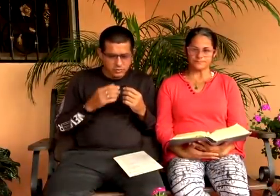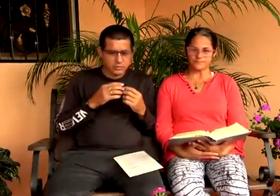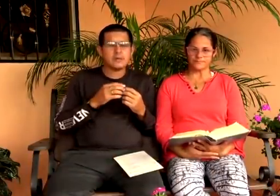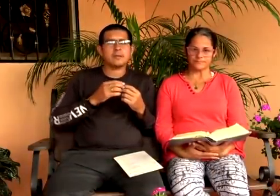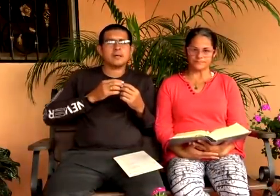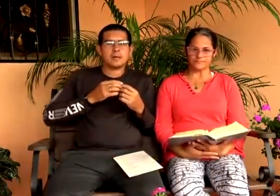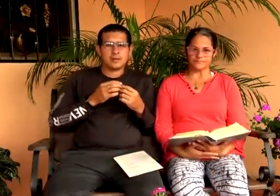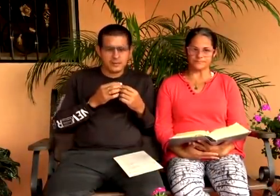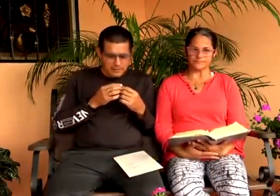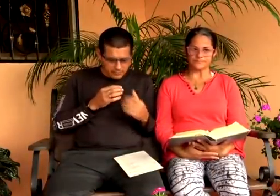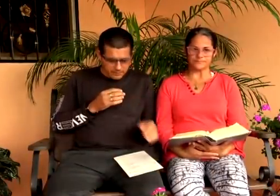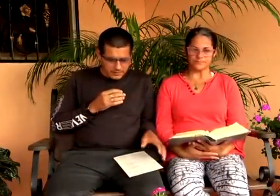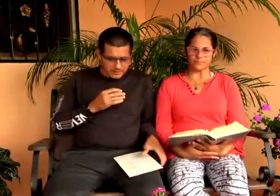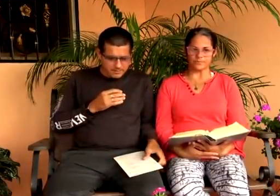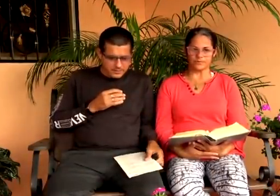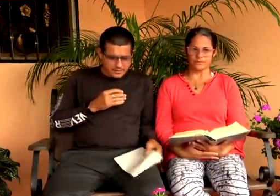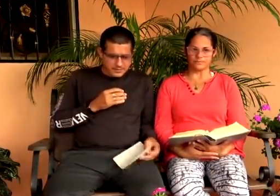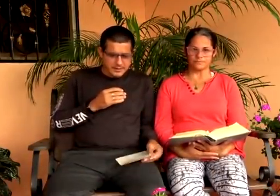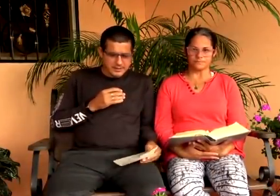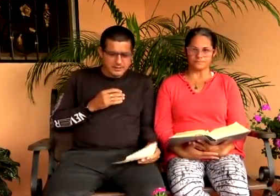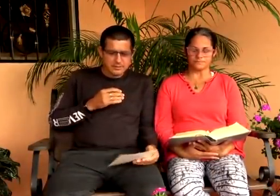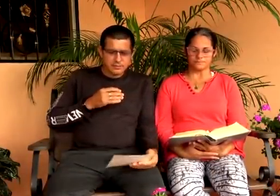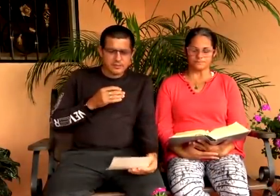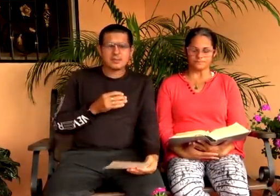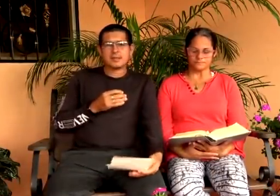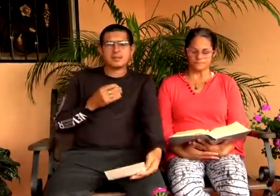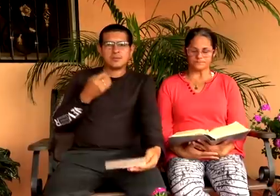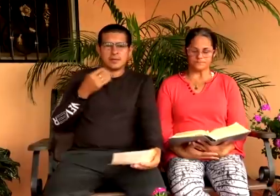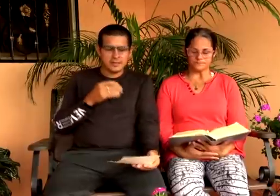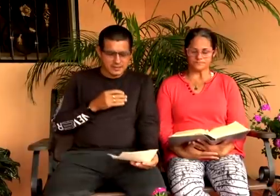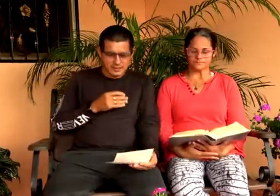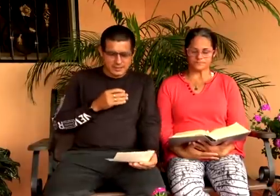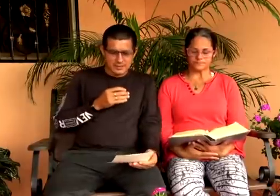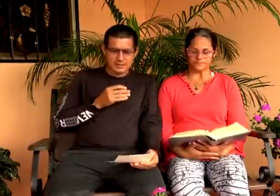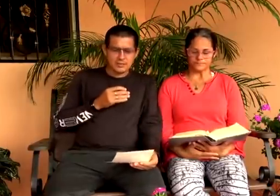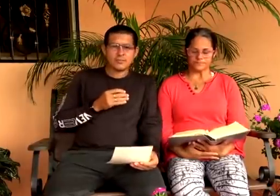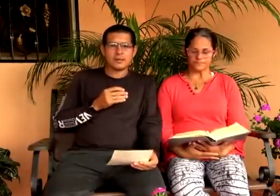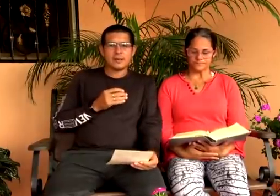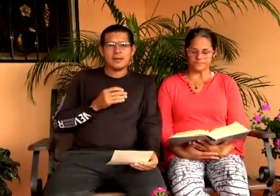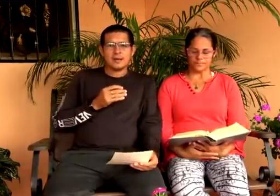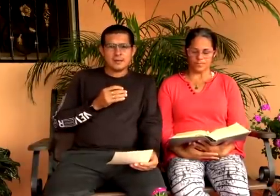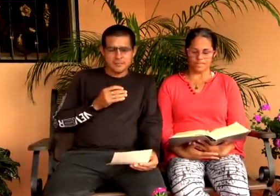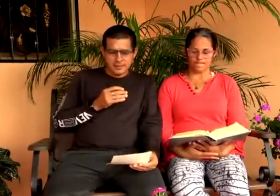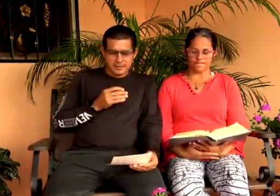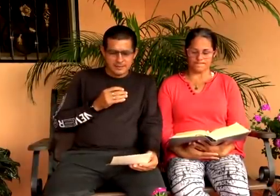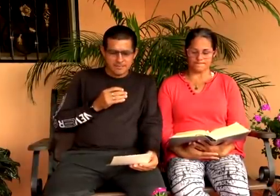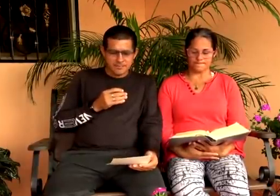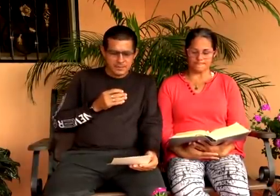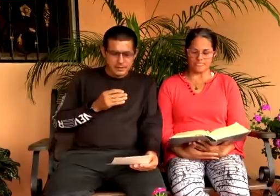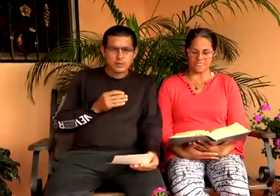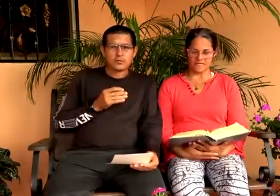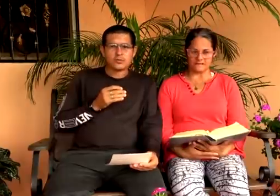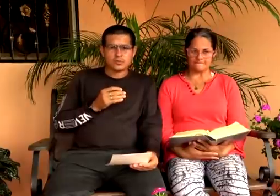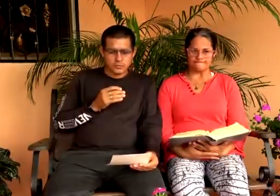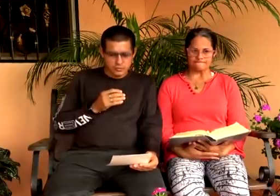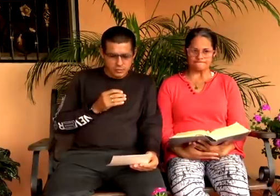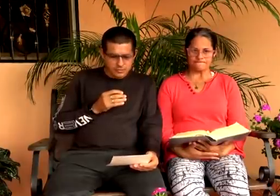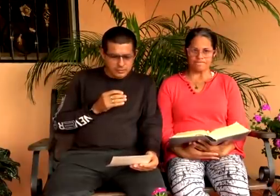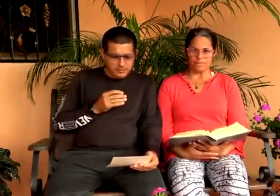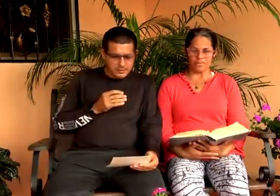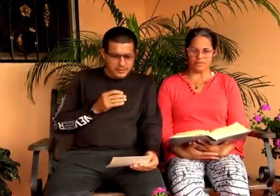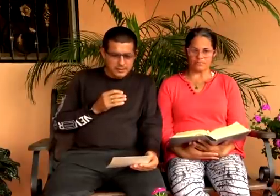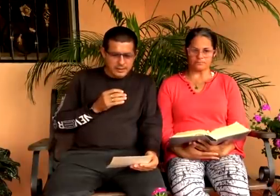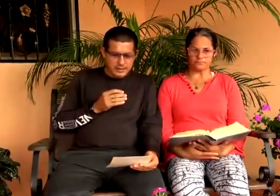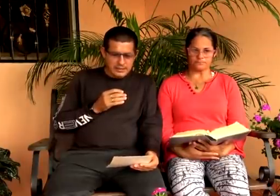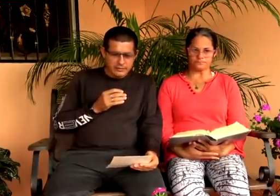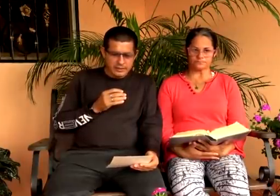Hermanito, Dios le bendiga, Dios le acompañe. Gracias por ese granito de arena, Que ha tenido para, Para, Con nosotros. Dios